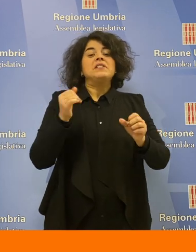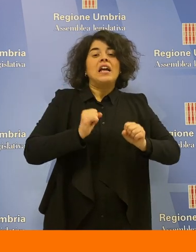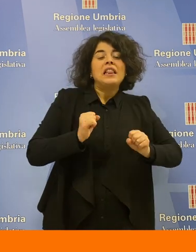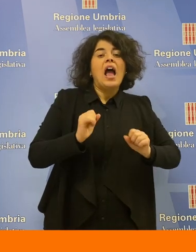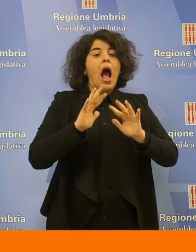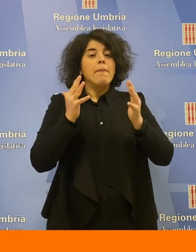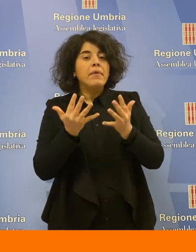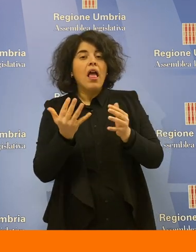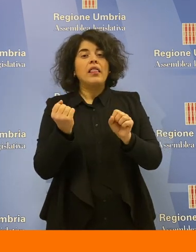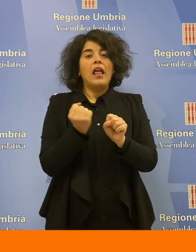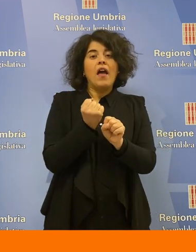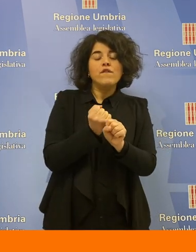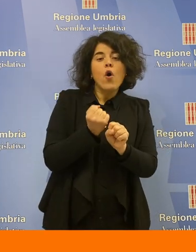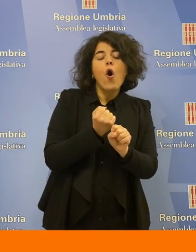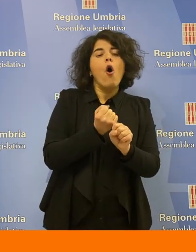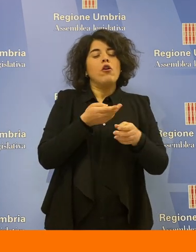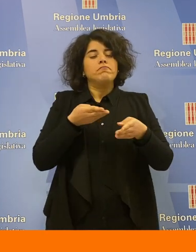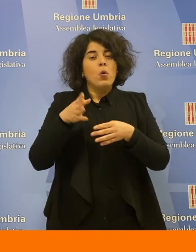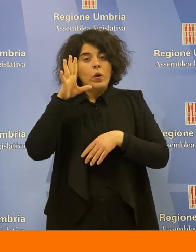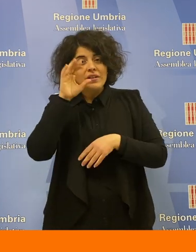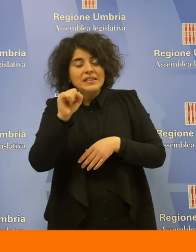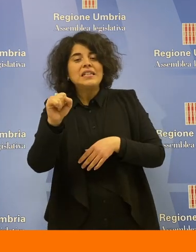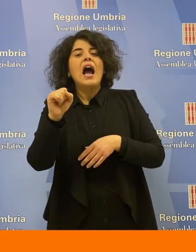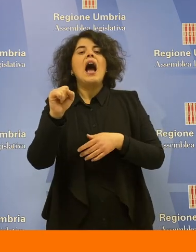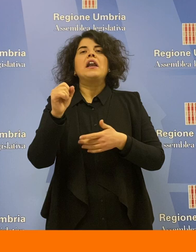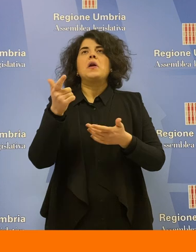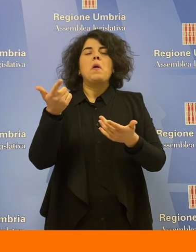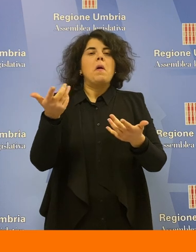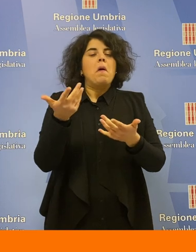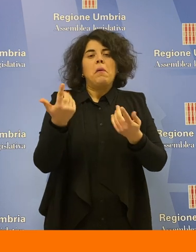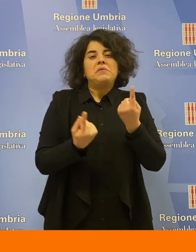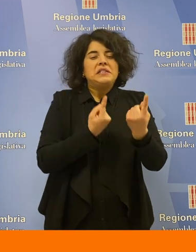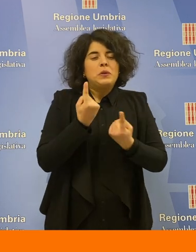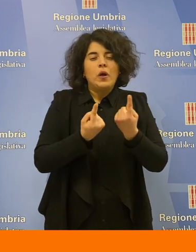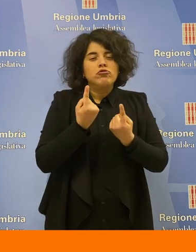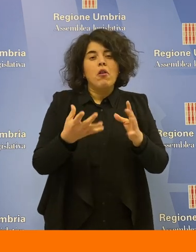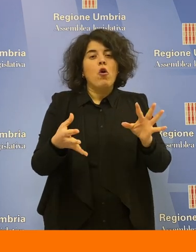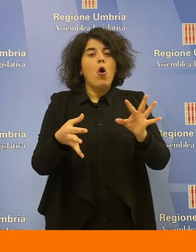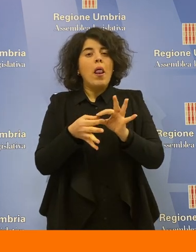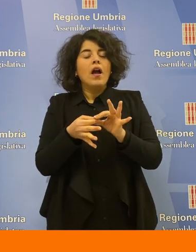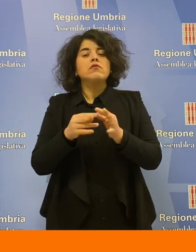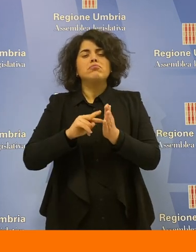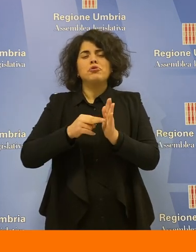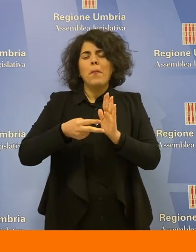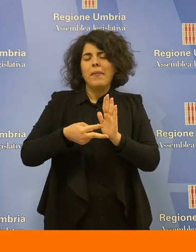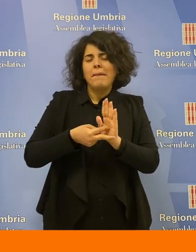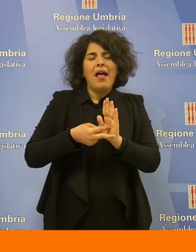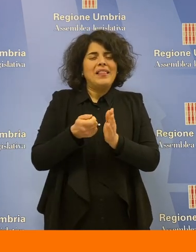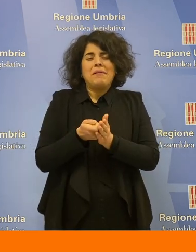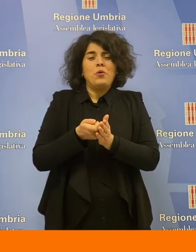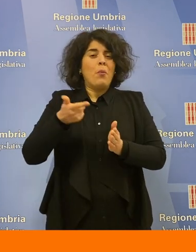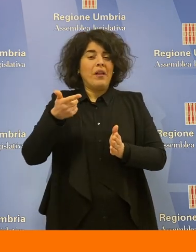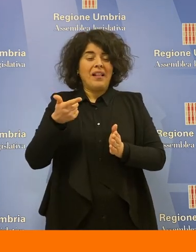l'ambiente, il lavoro, l'indirizzo universitario, tutte le questioni legate alle problematiche